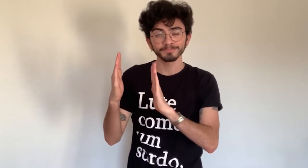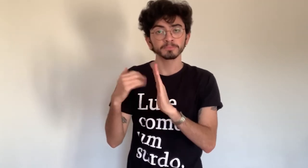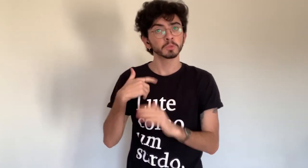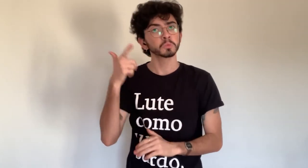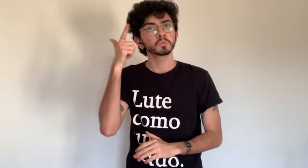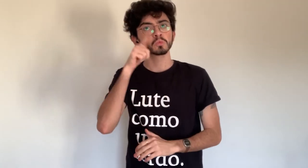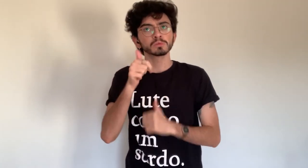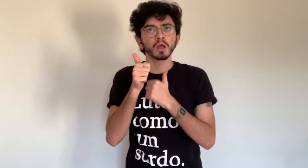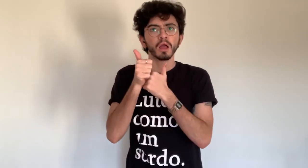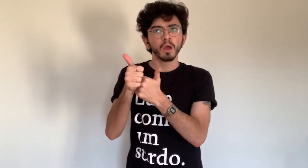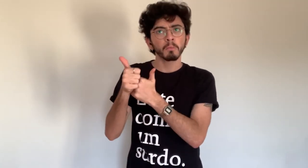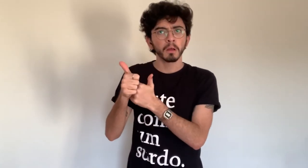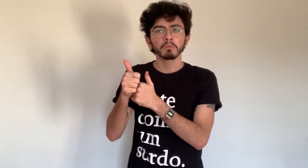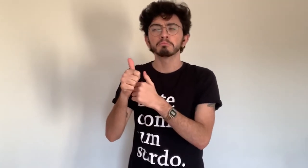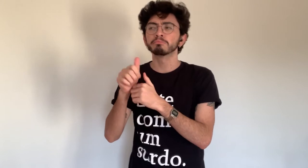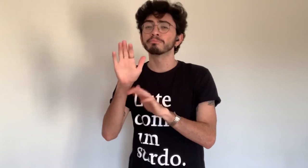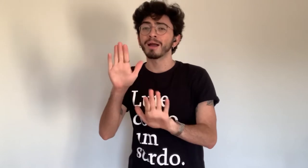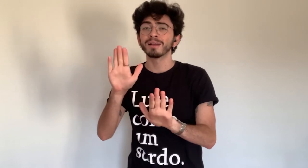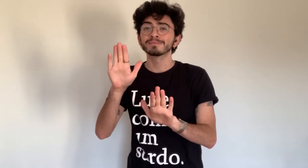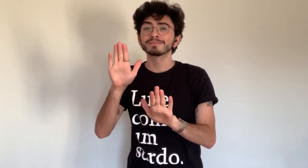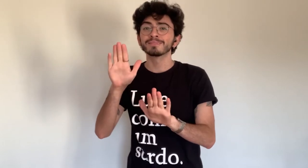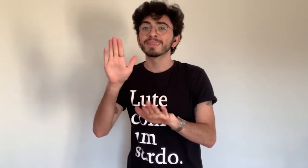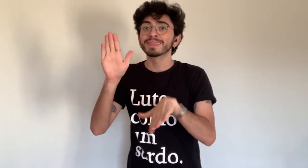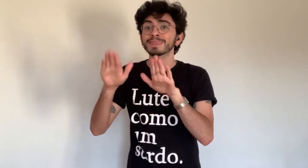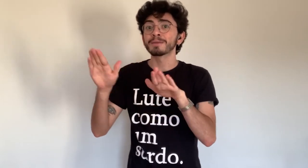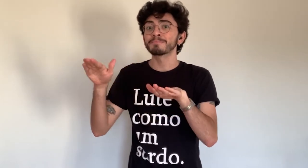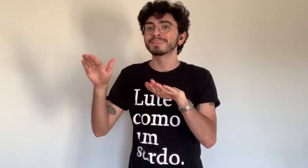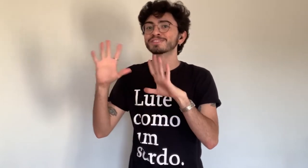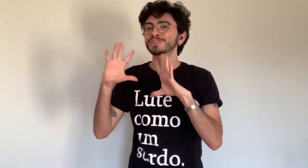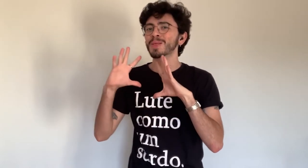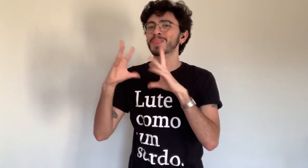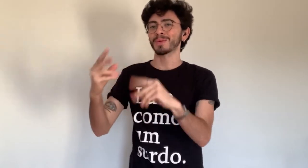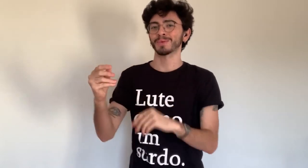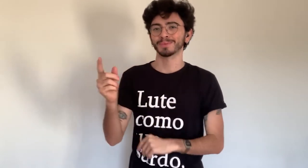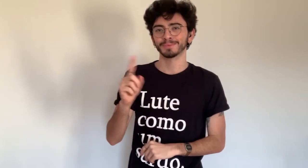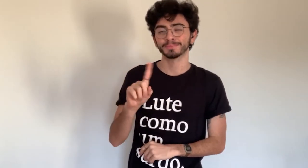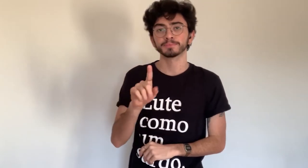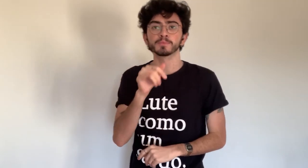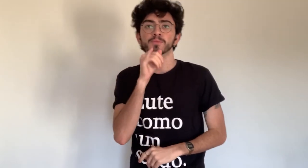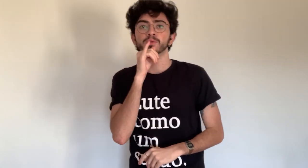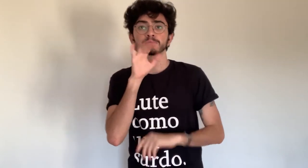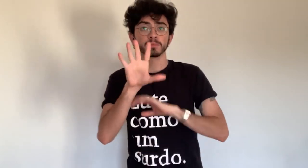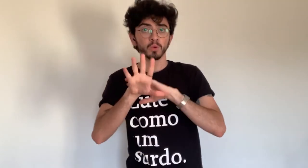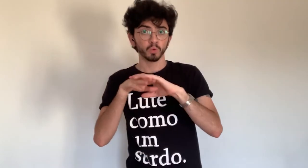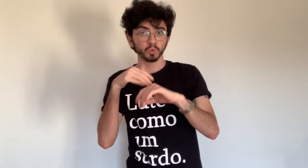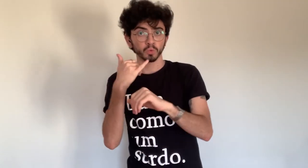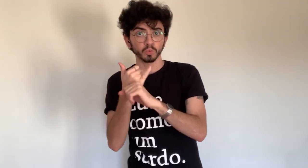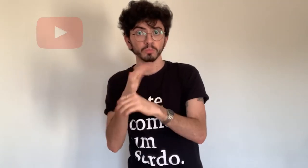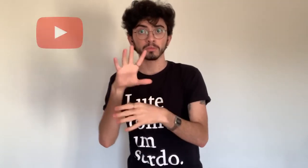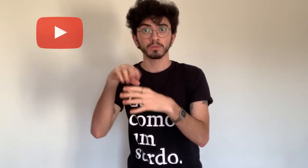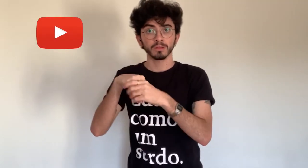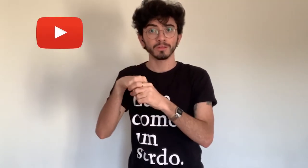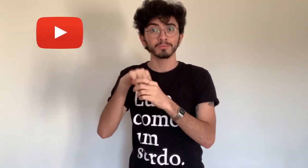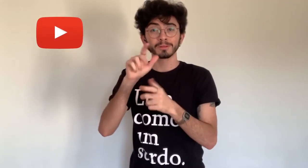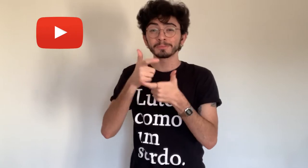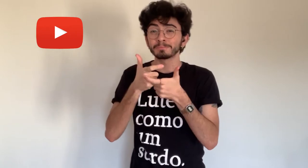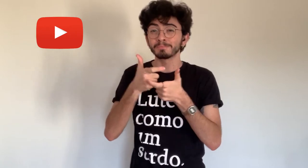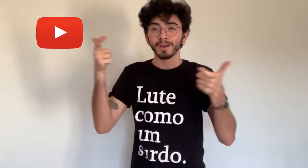acompanho o conteúdo pelas legendas. Mas não são todos que têm. No YouTube, a maioria dos canais ainda não tem